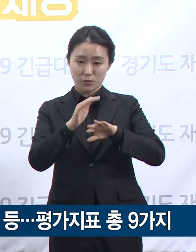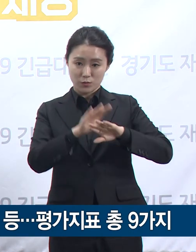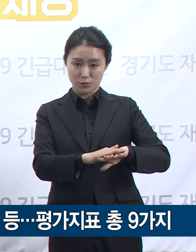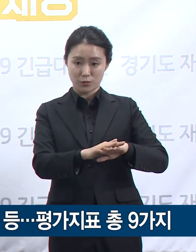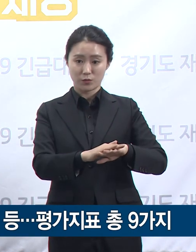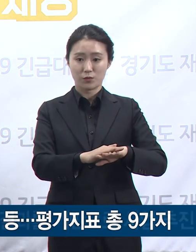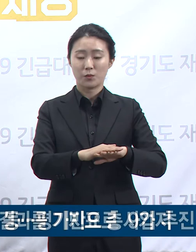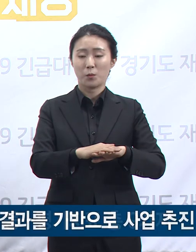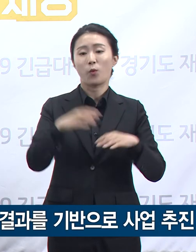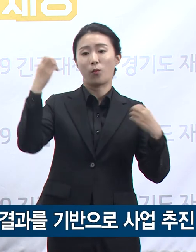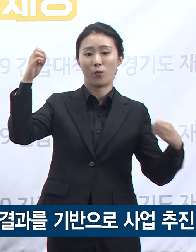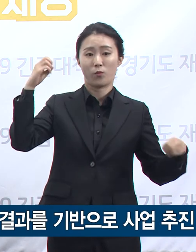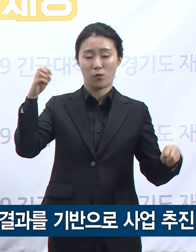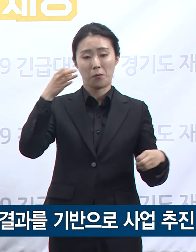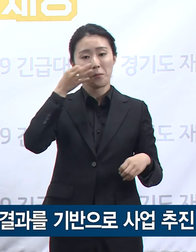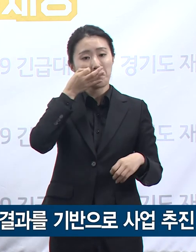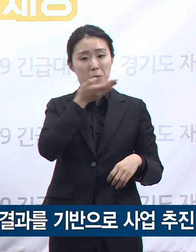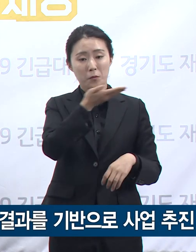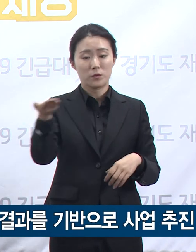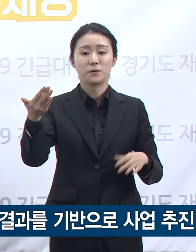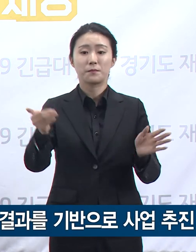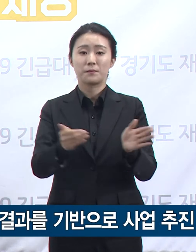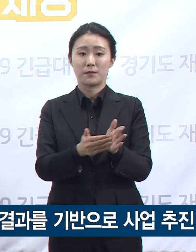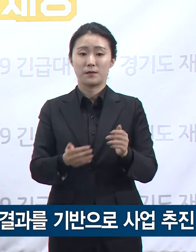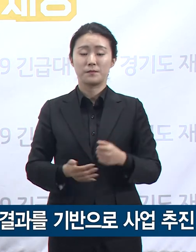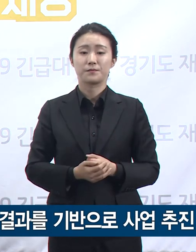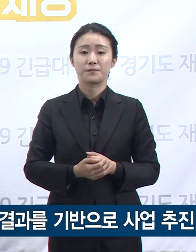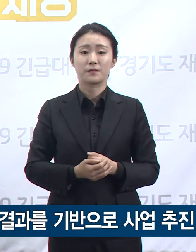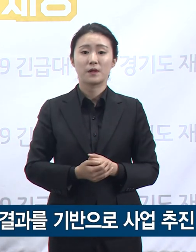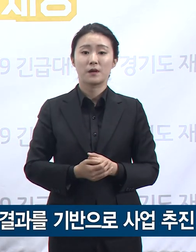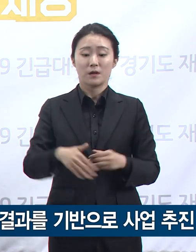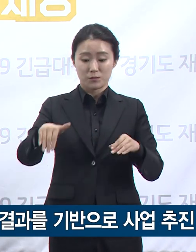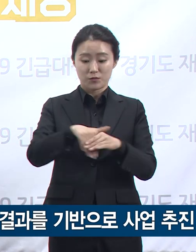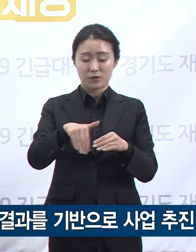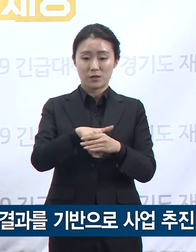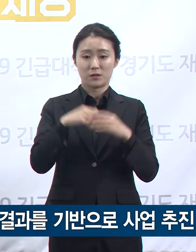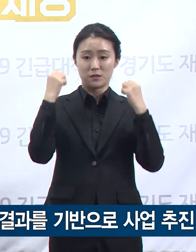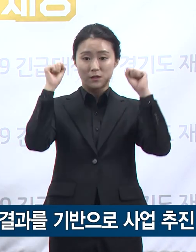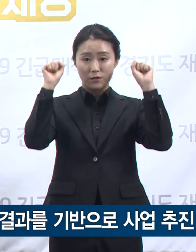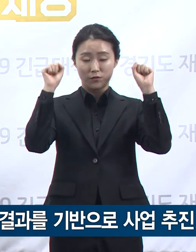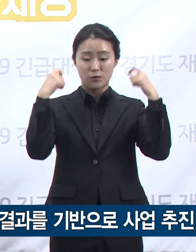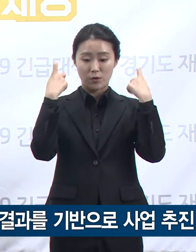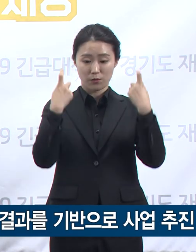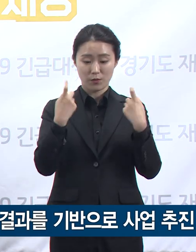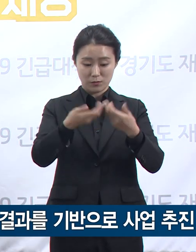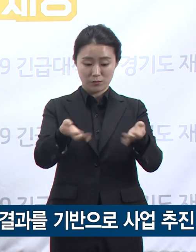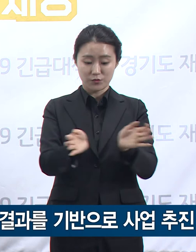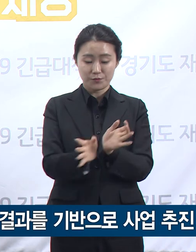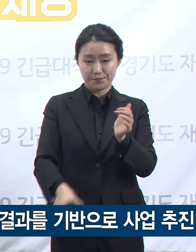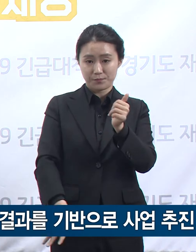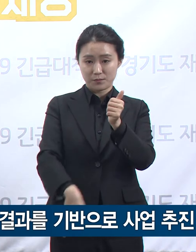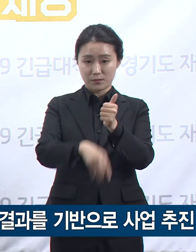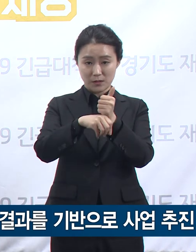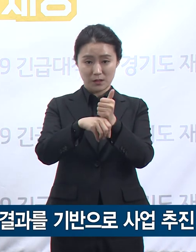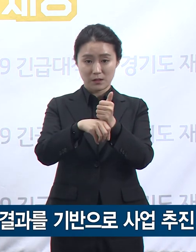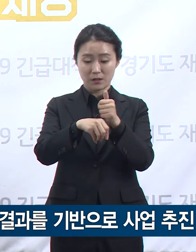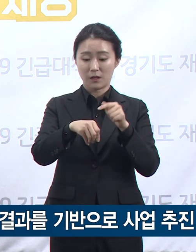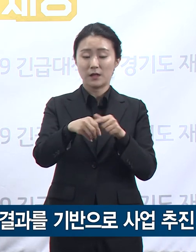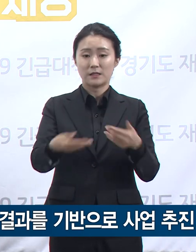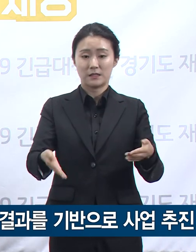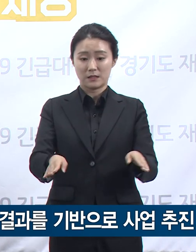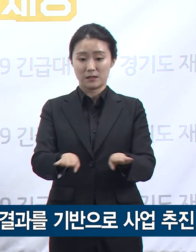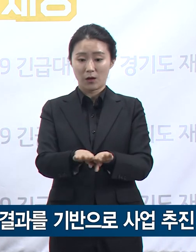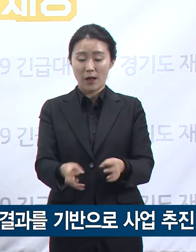문화체육관광국에서 행사 또는 축제를 개최하려는 부서에서는 지포별 참고 기준을 바탕으로 위험도 평가를